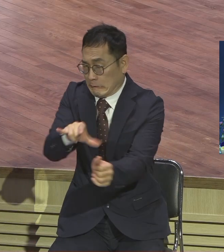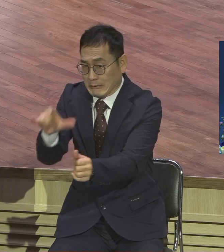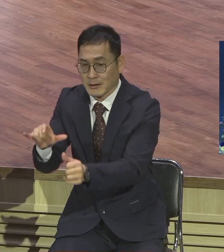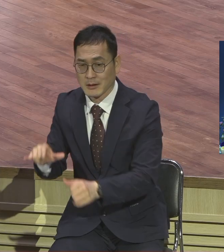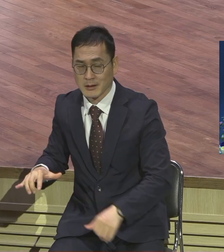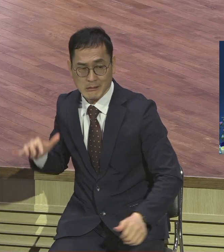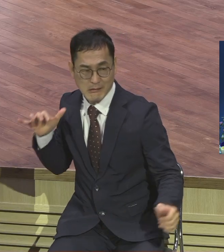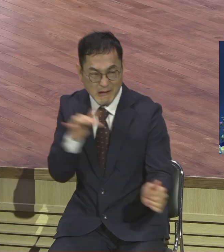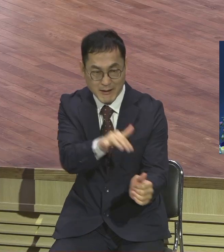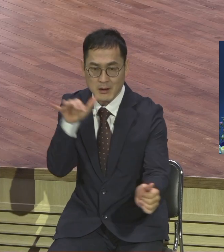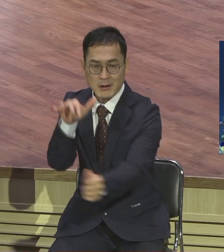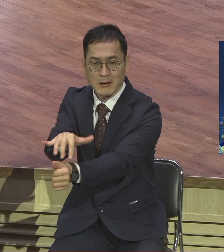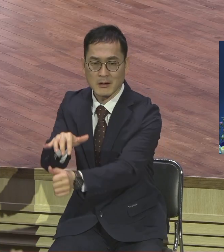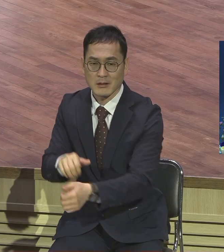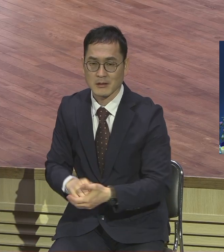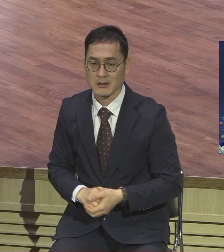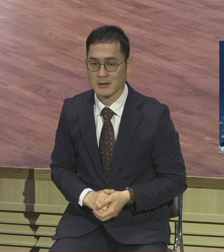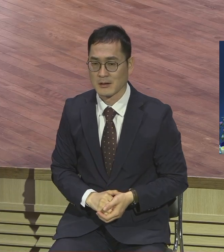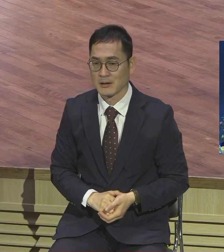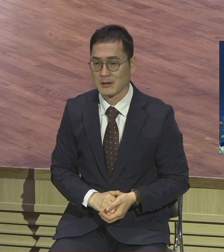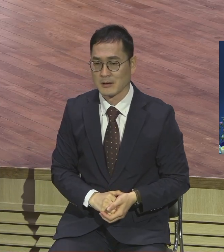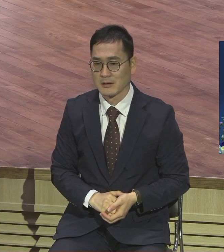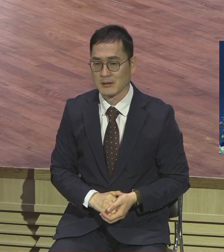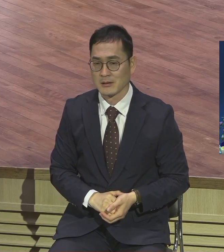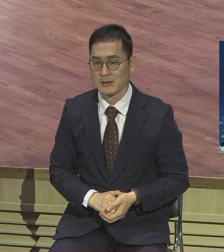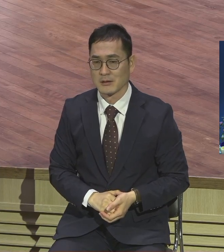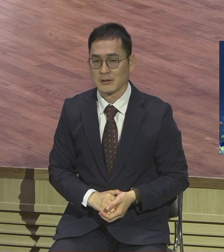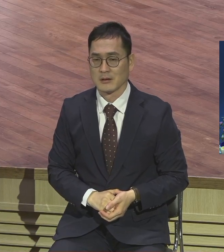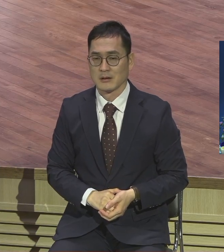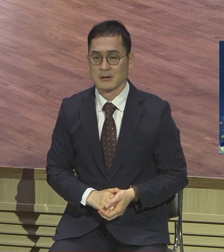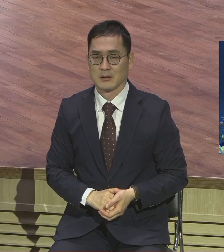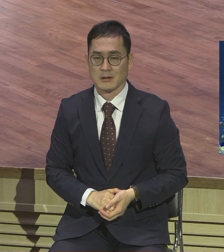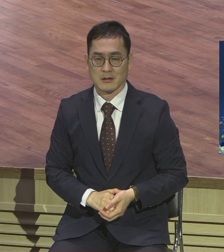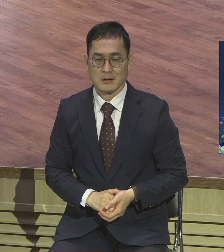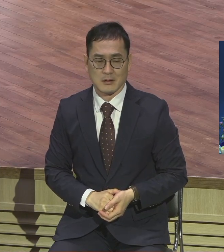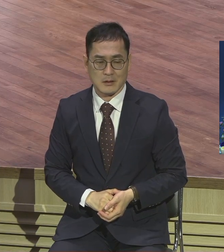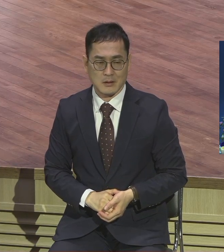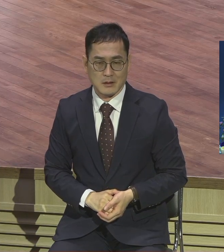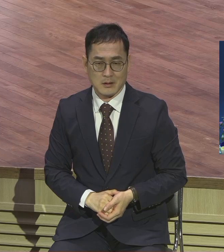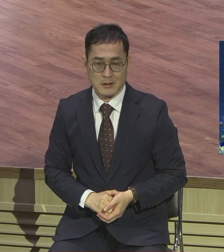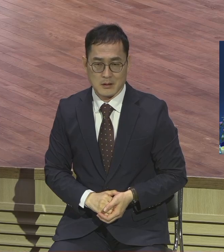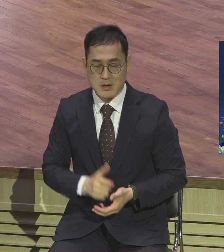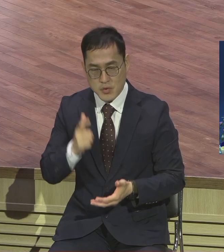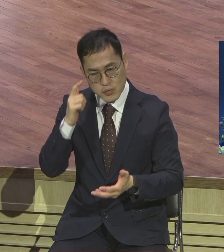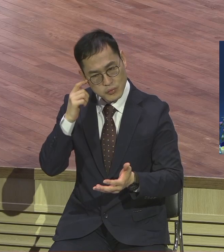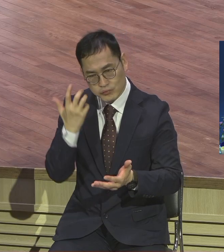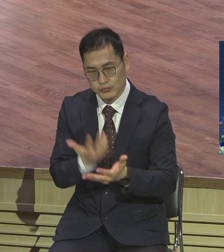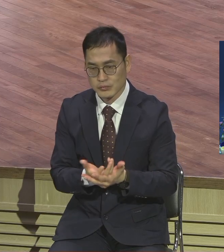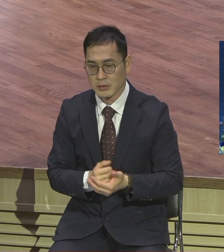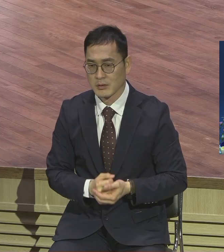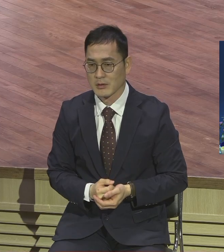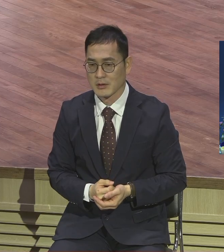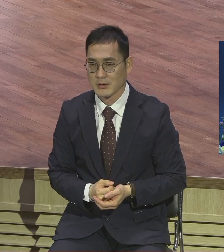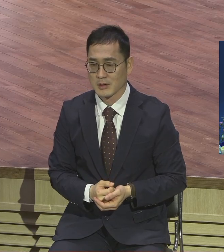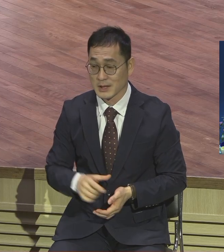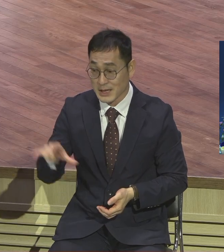그래서 이 눈에 보이지 않는 이 바이러스 하나가 엄청난 전